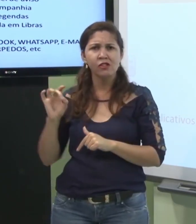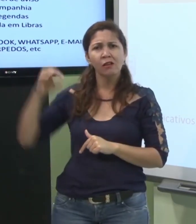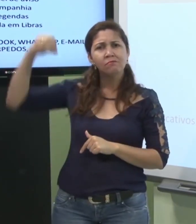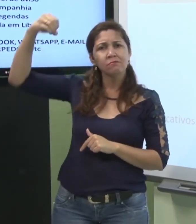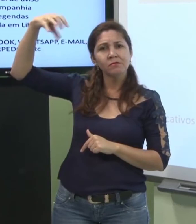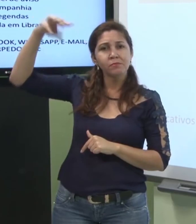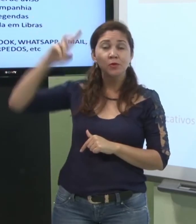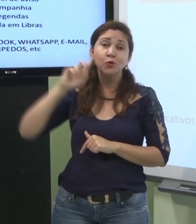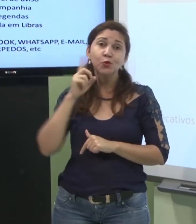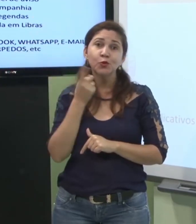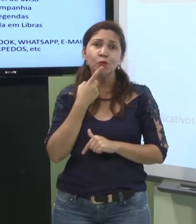visual.